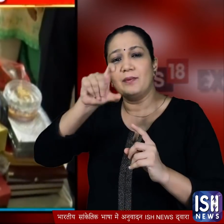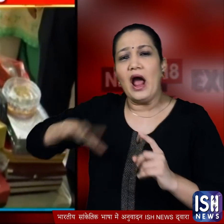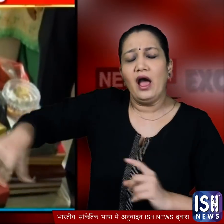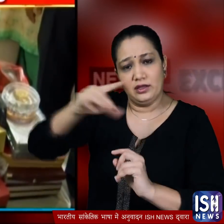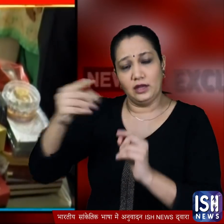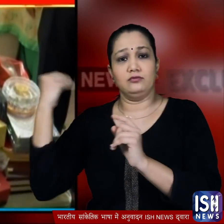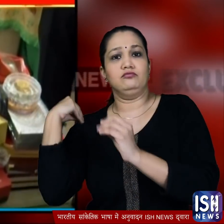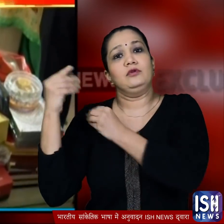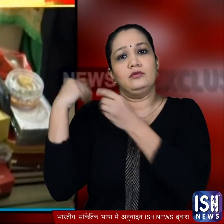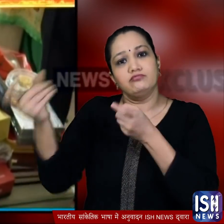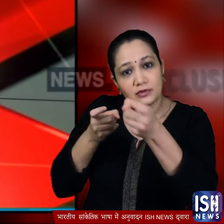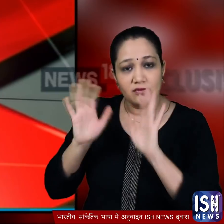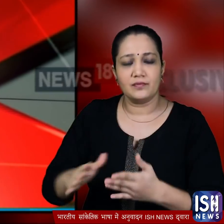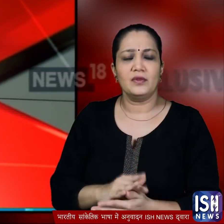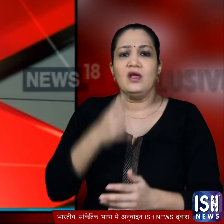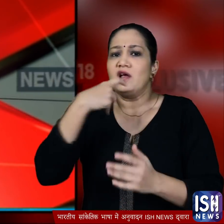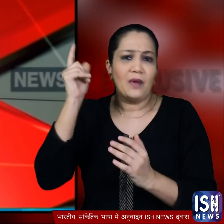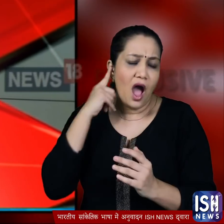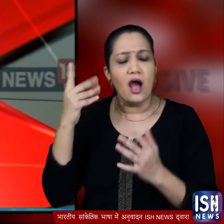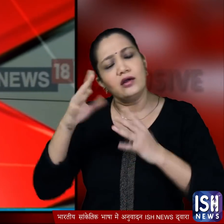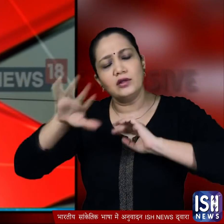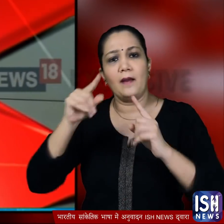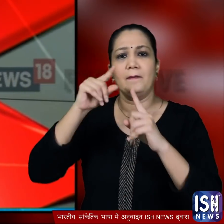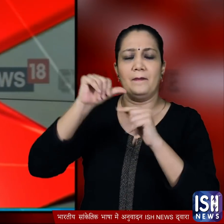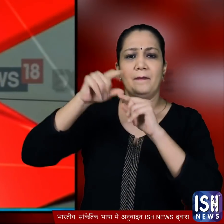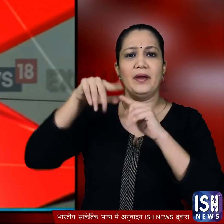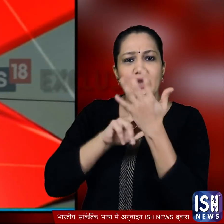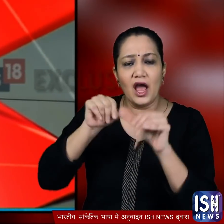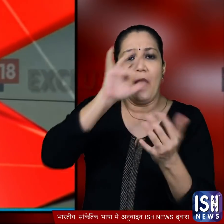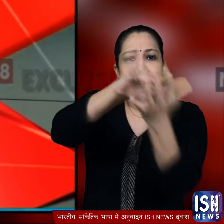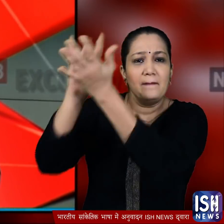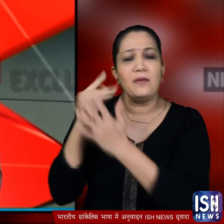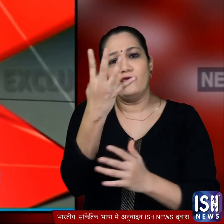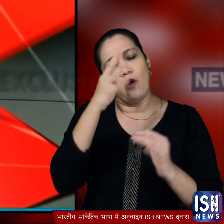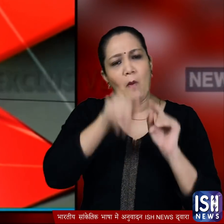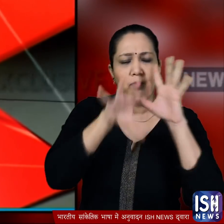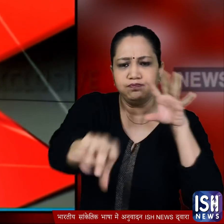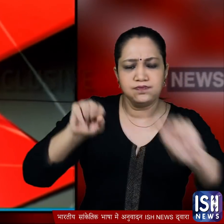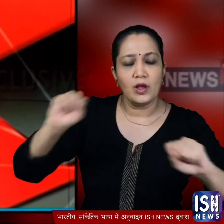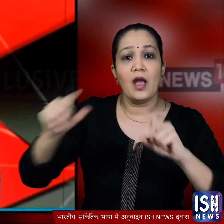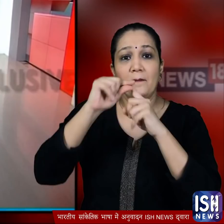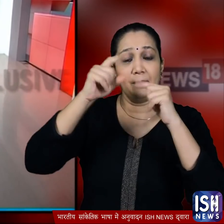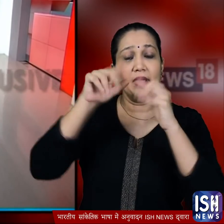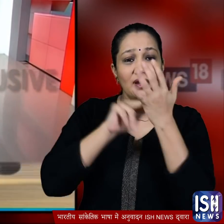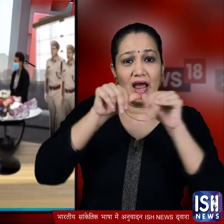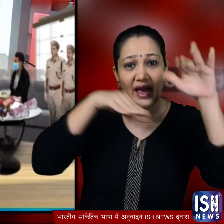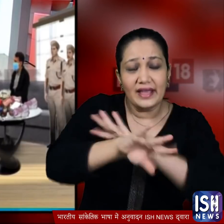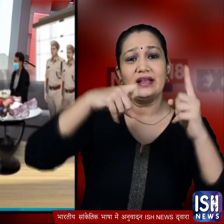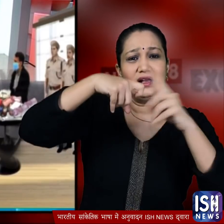कीमत पर सौपा गया है और शिकायत मिलने के बाद उनके पटना के चारों ठिकानों पर कारवाई की गई जिनमें पटना के कंकडबाग के